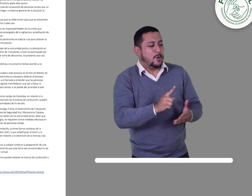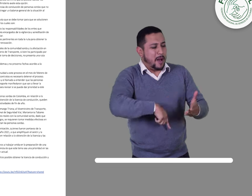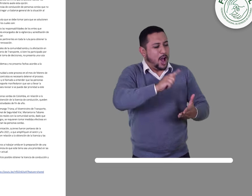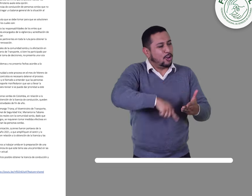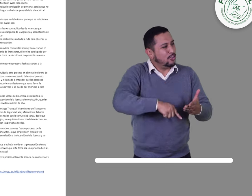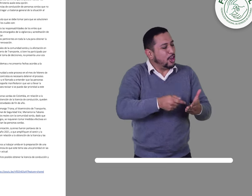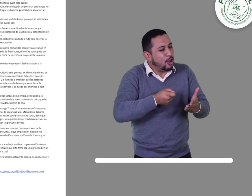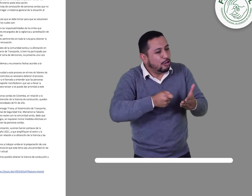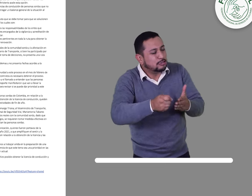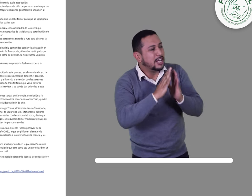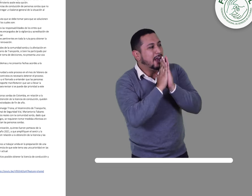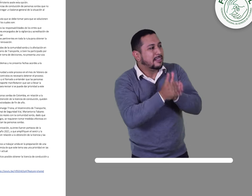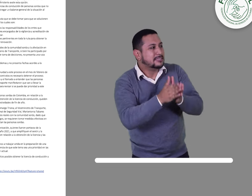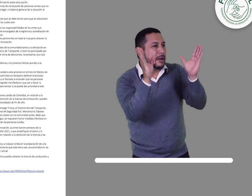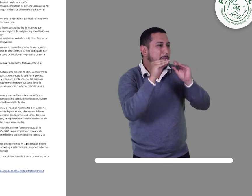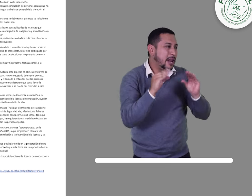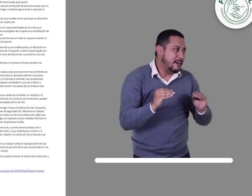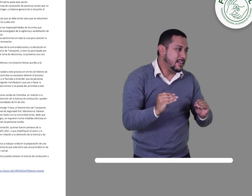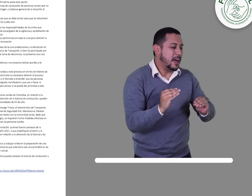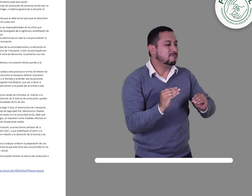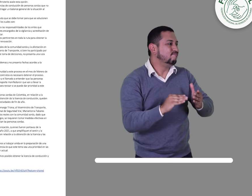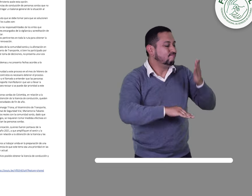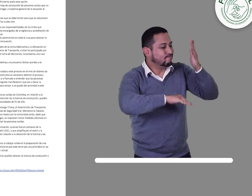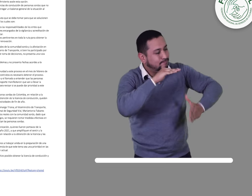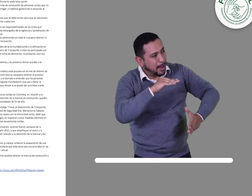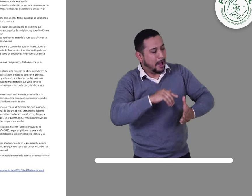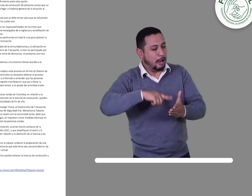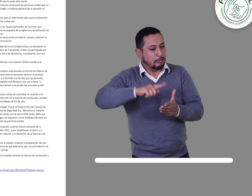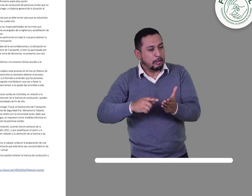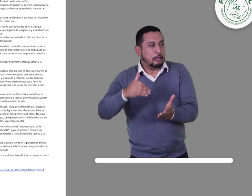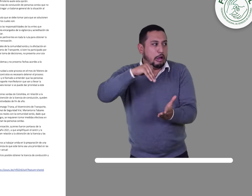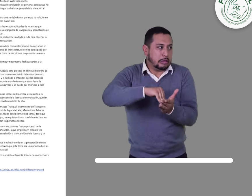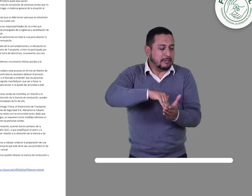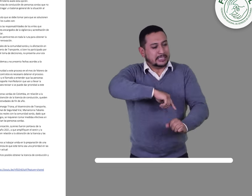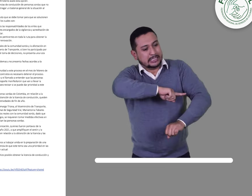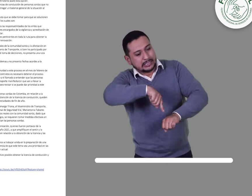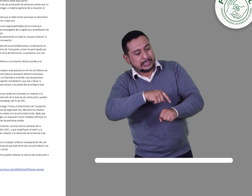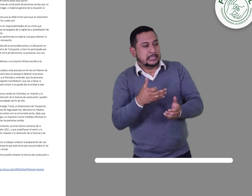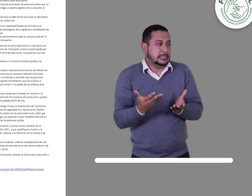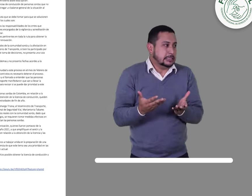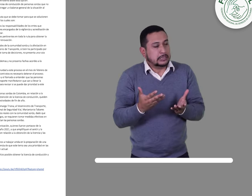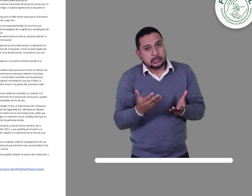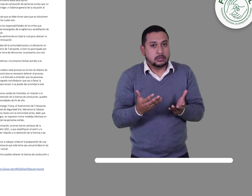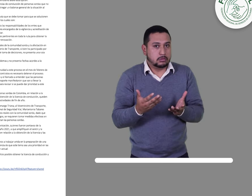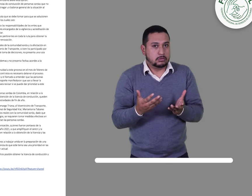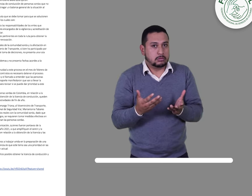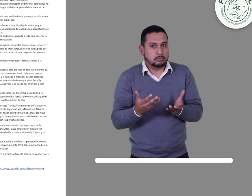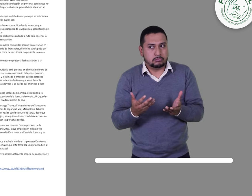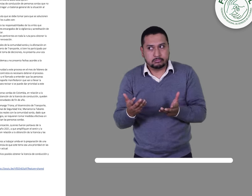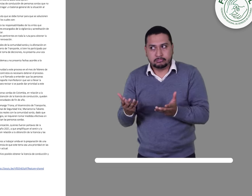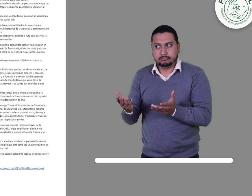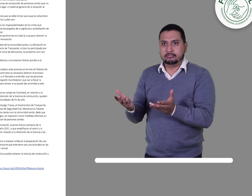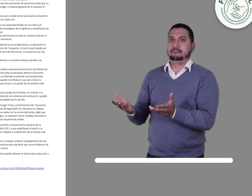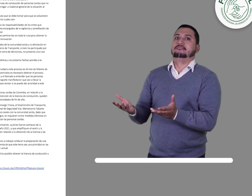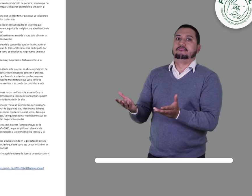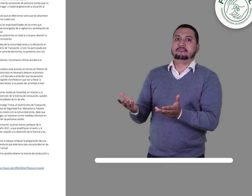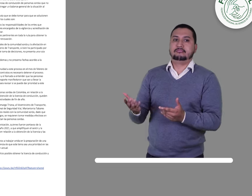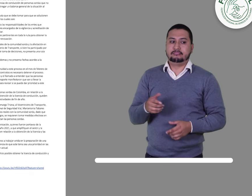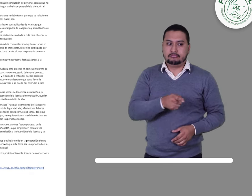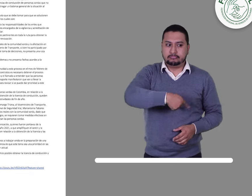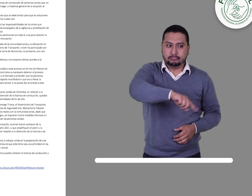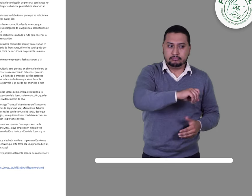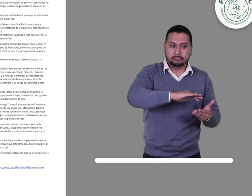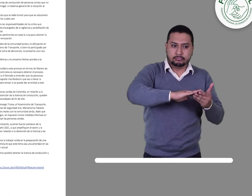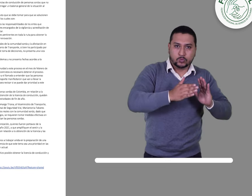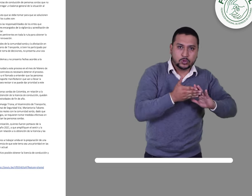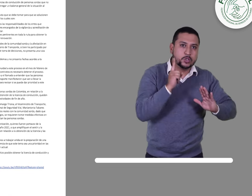2024, dado que, por el periodo de Navidad y renovación de contratos, es necesario detener